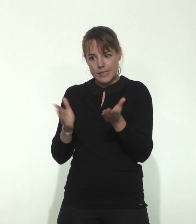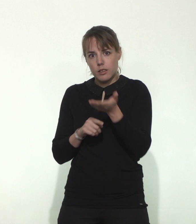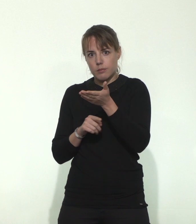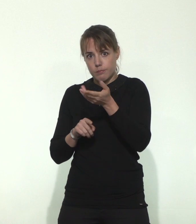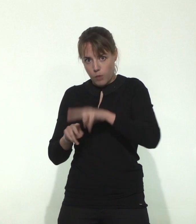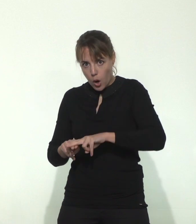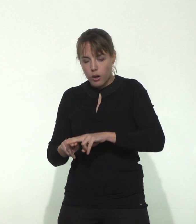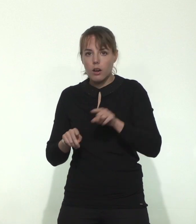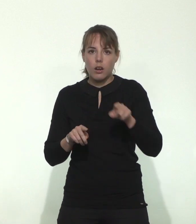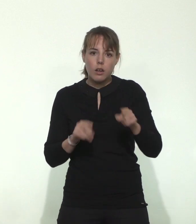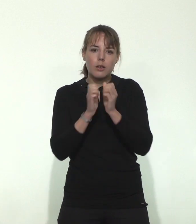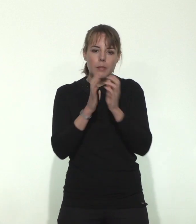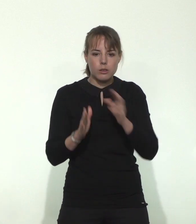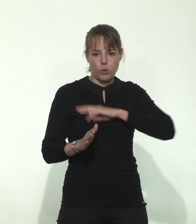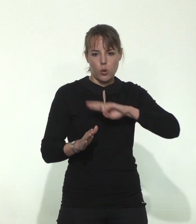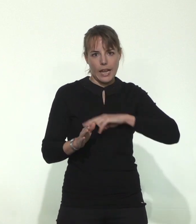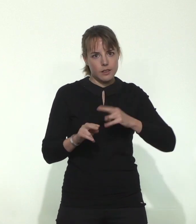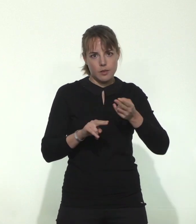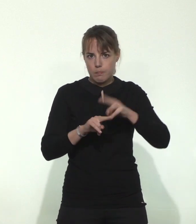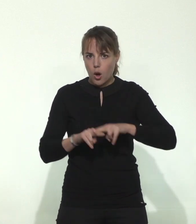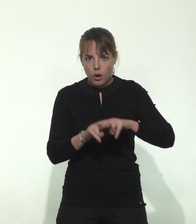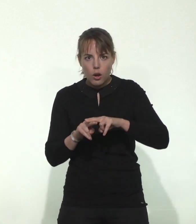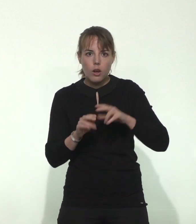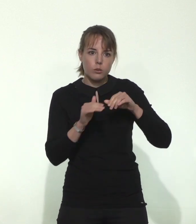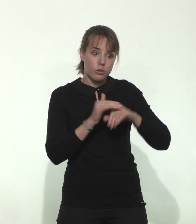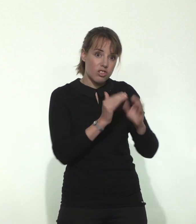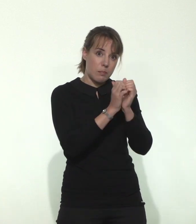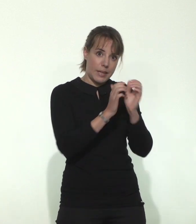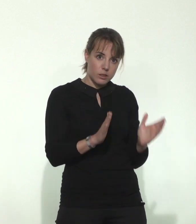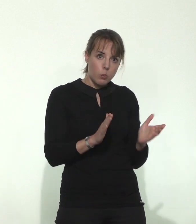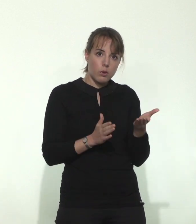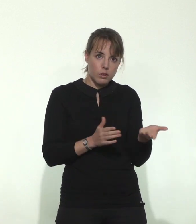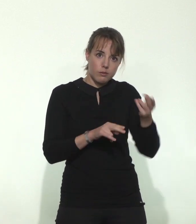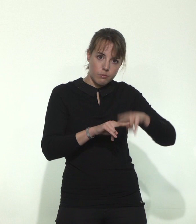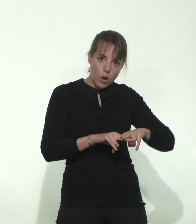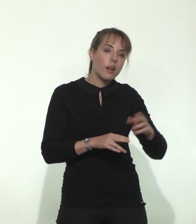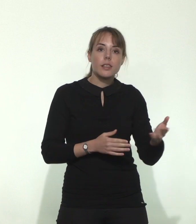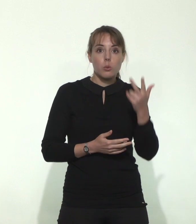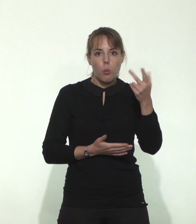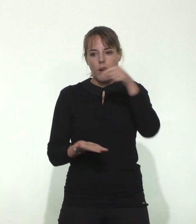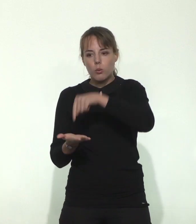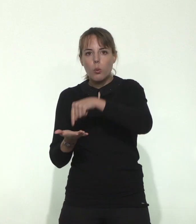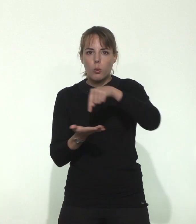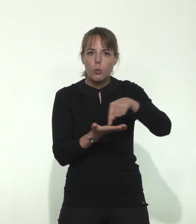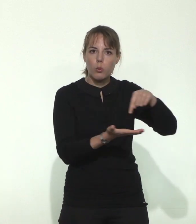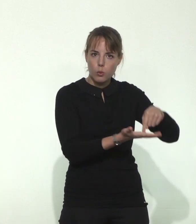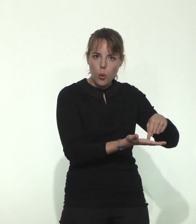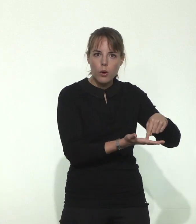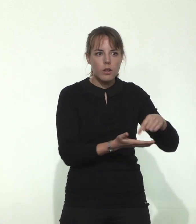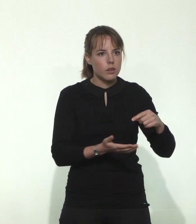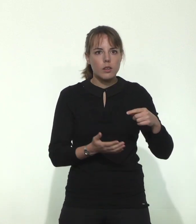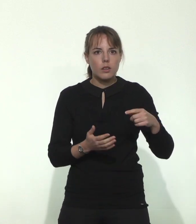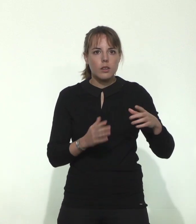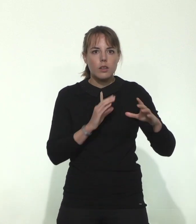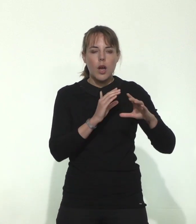les décès survenus en EHPAD et les décès constatés à domicile, ces trois lieux de décès convergent de toute façon vers une